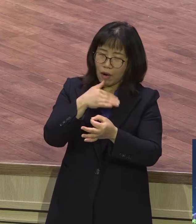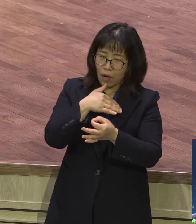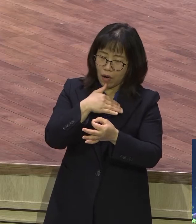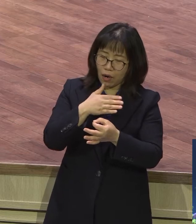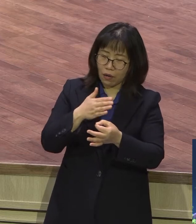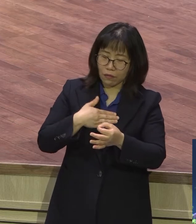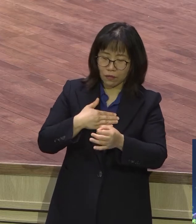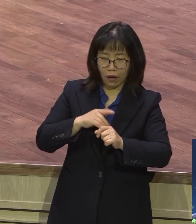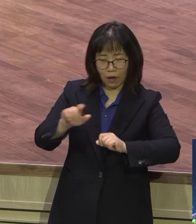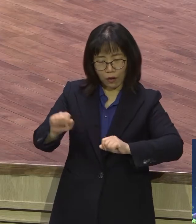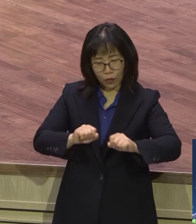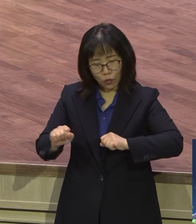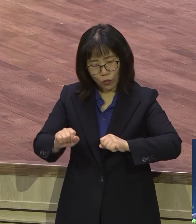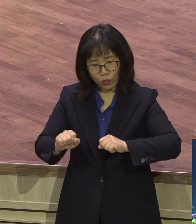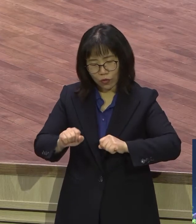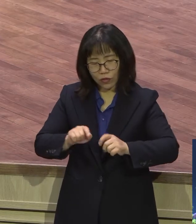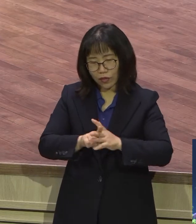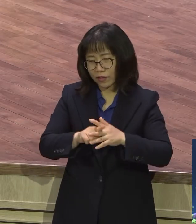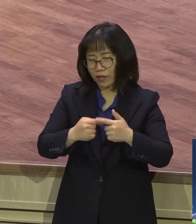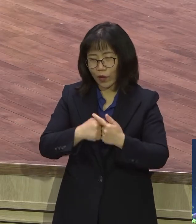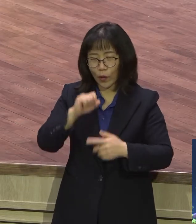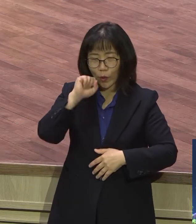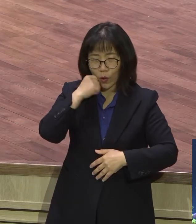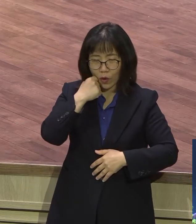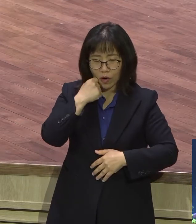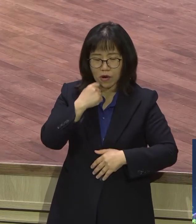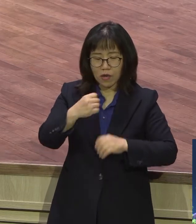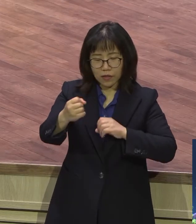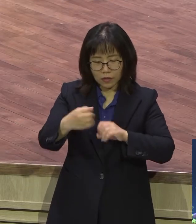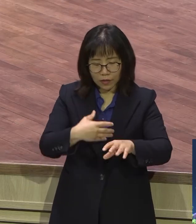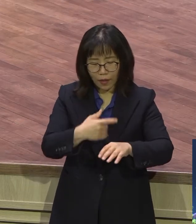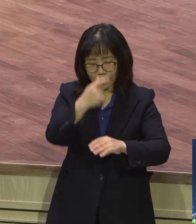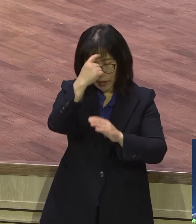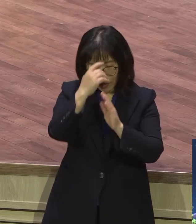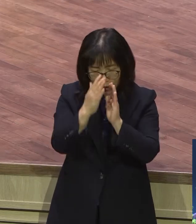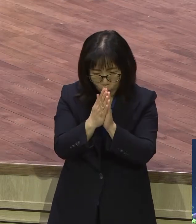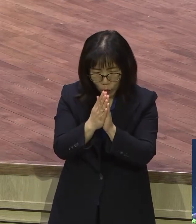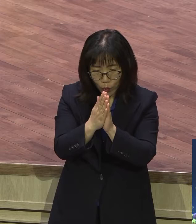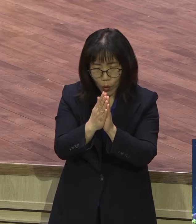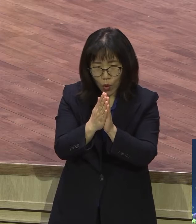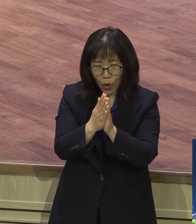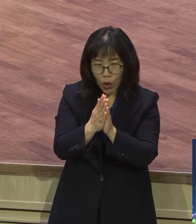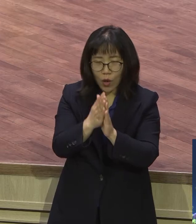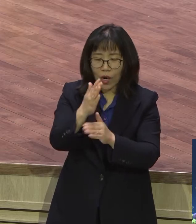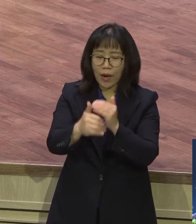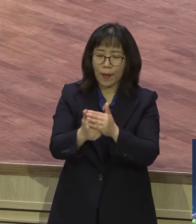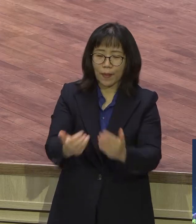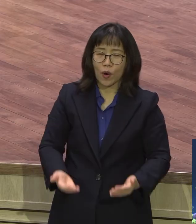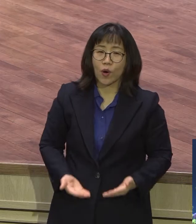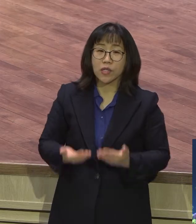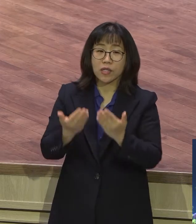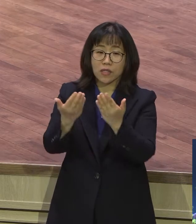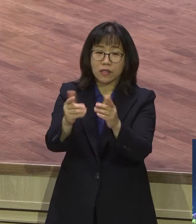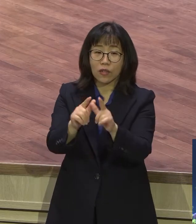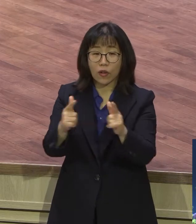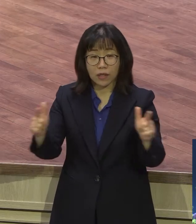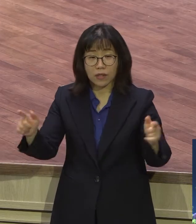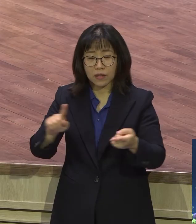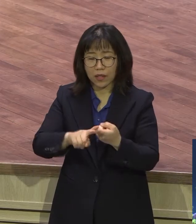성령 충만 입니다 성령 인도 받고 기도하고 성령 인도 받고 헌신하고 헌신 어떻게